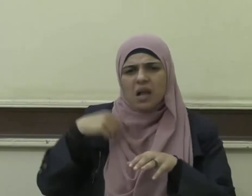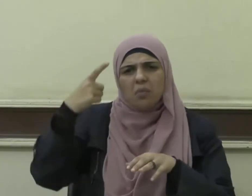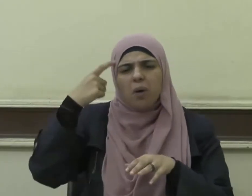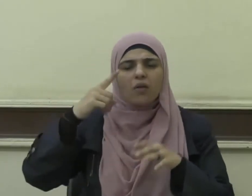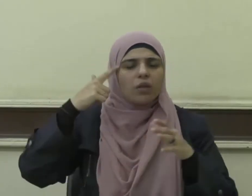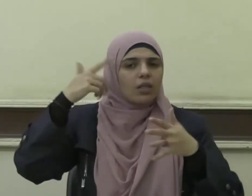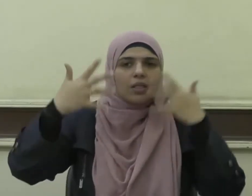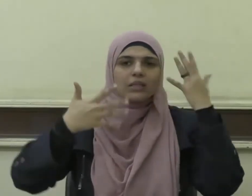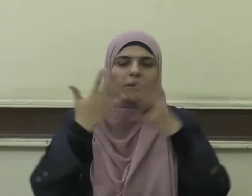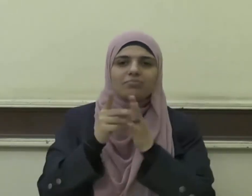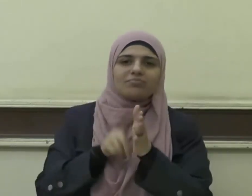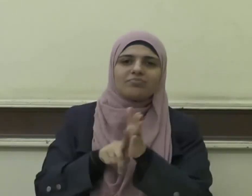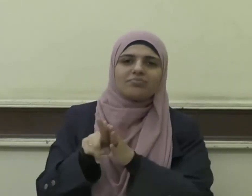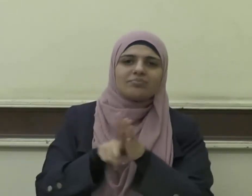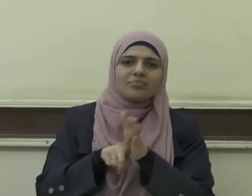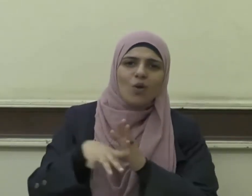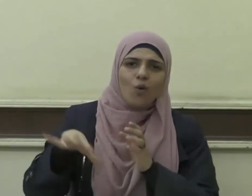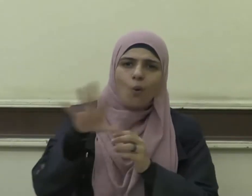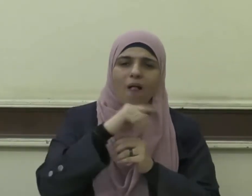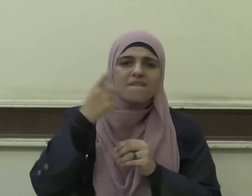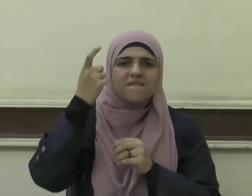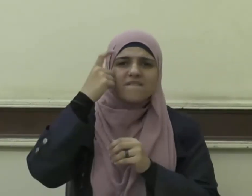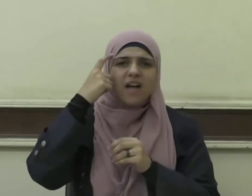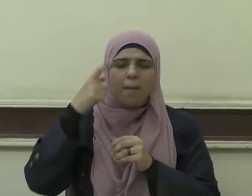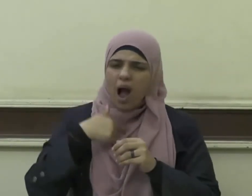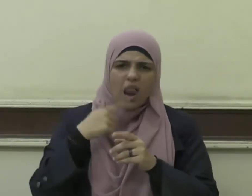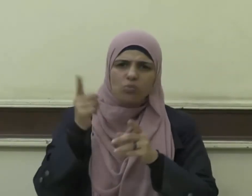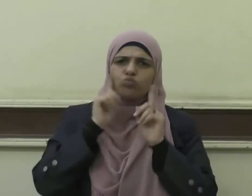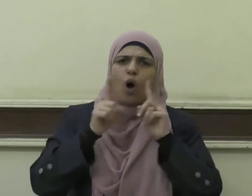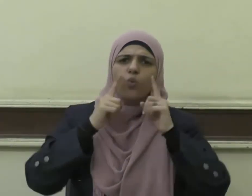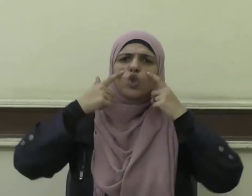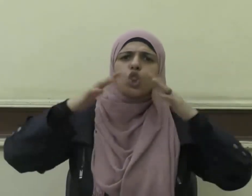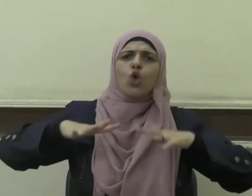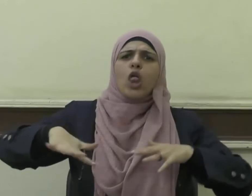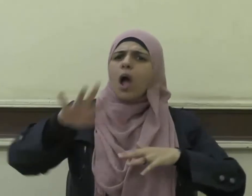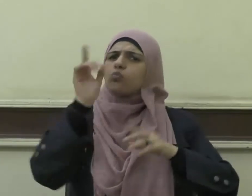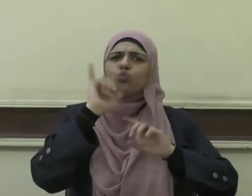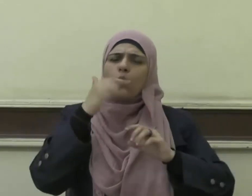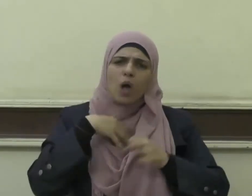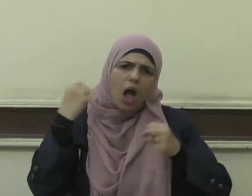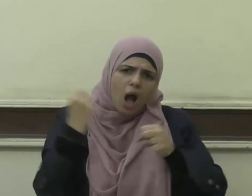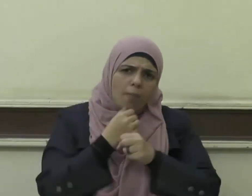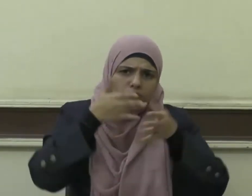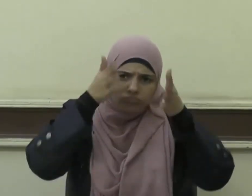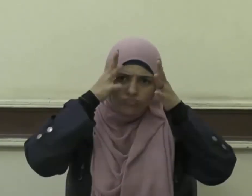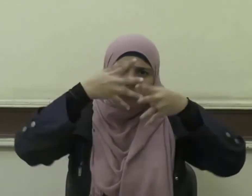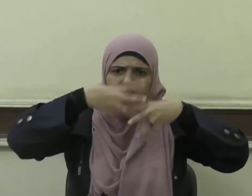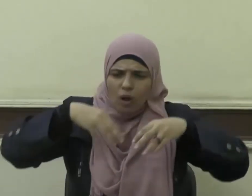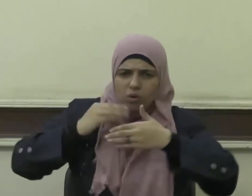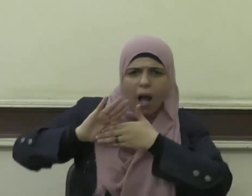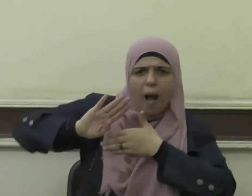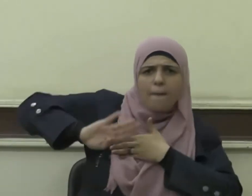وفهموا الزُهد فهما خاطئا بأنه الانعزال عن الحياة